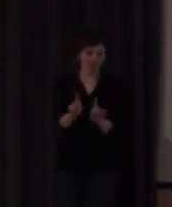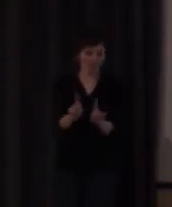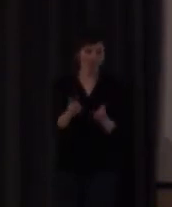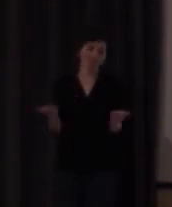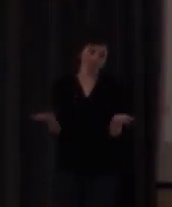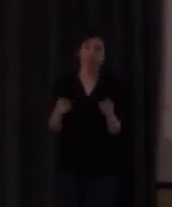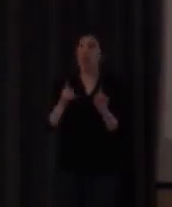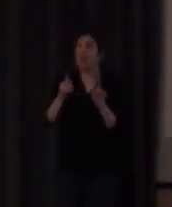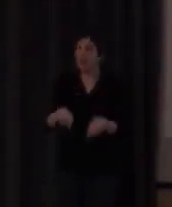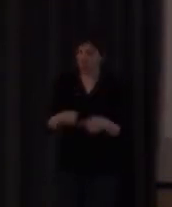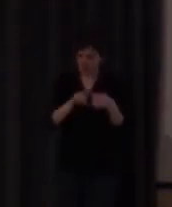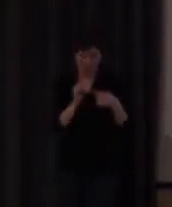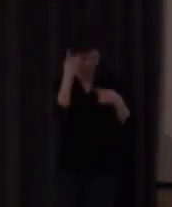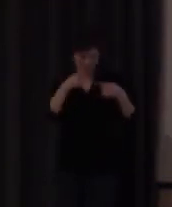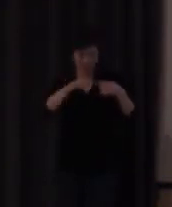está la cuestión